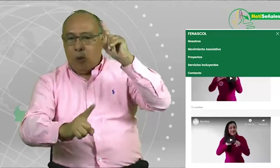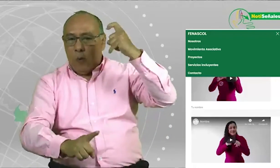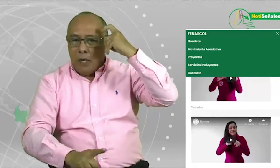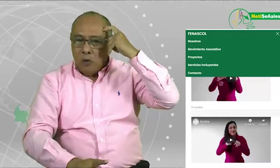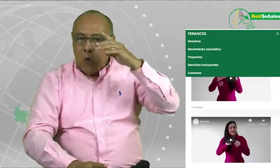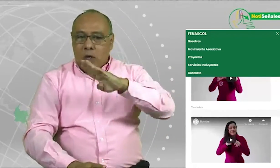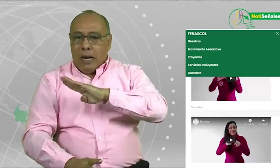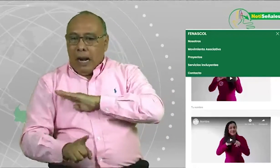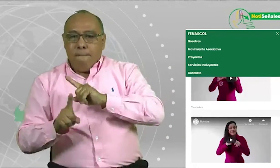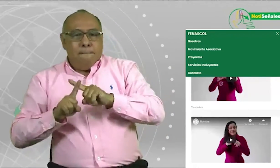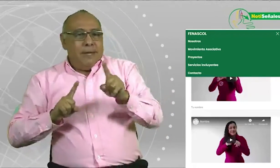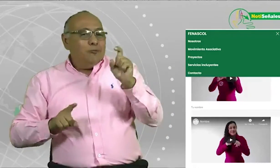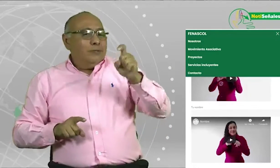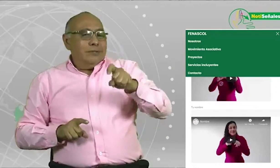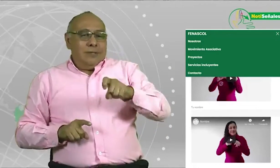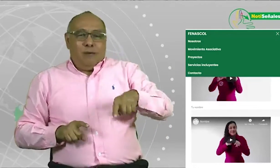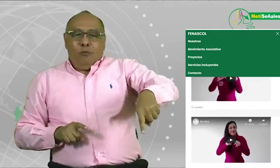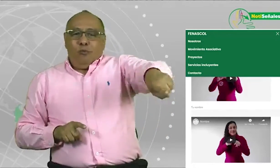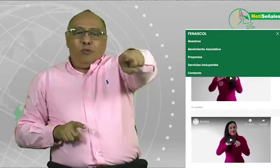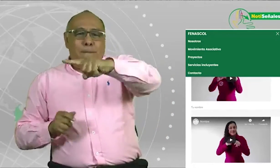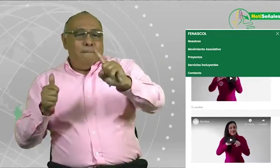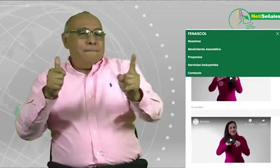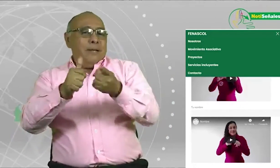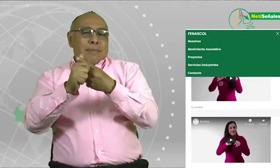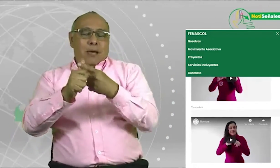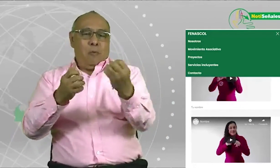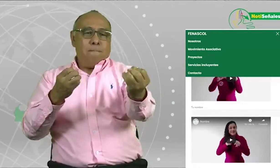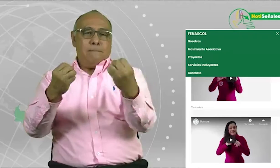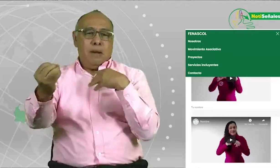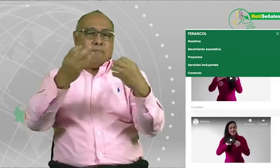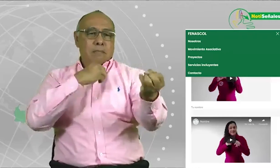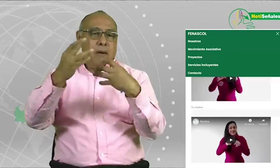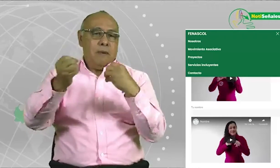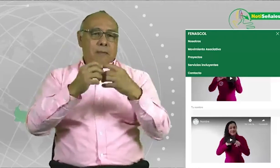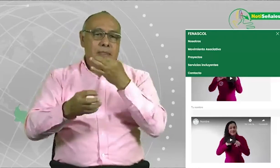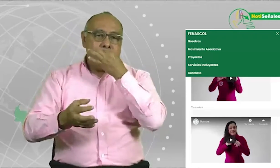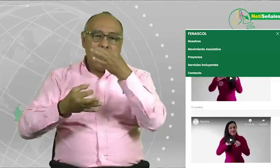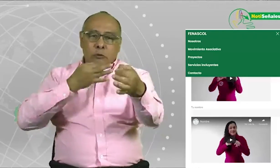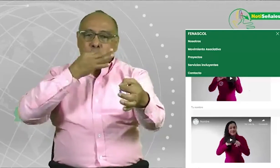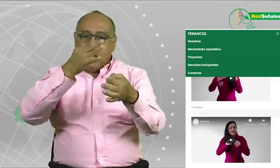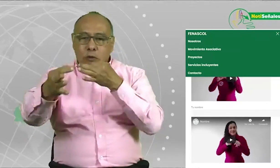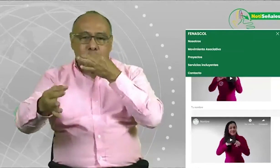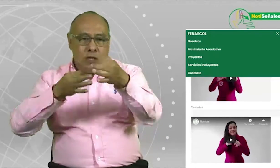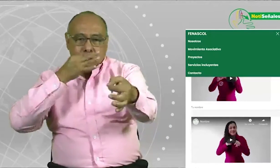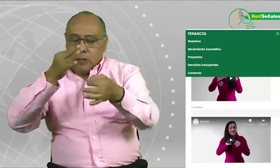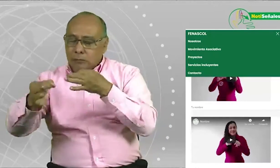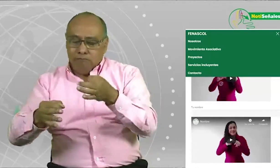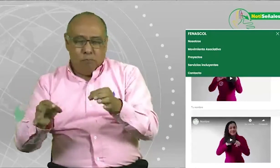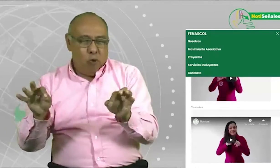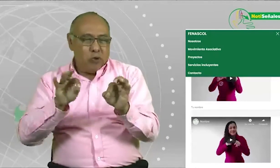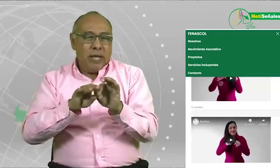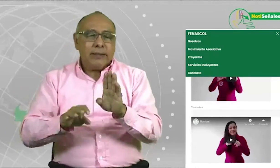...con nuestros corresponsales que se encuentran en las regiones y que nos cuenten la situación que está sucediendo. Pero,